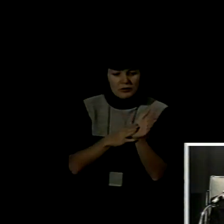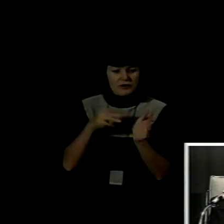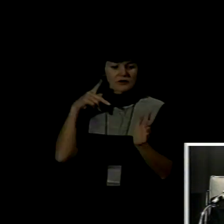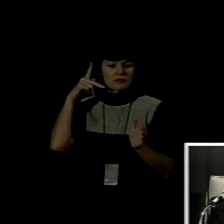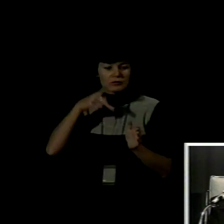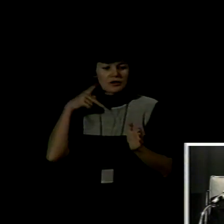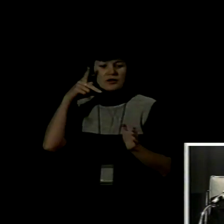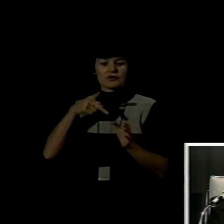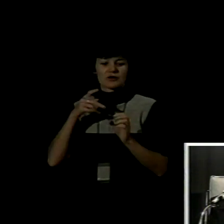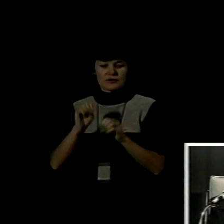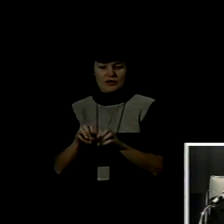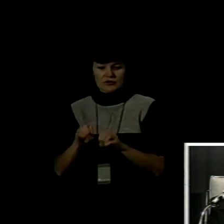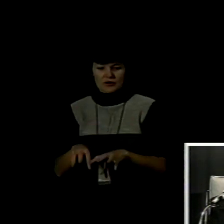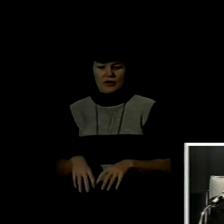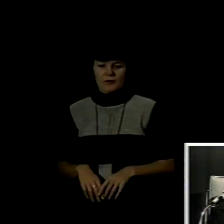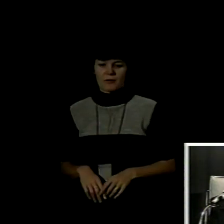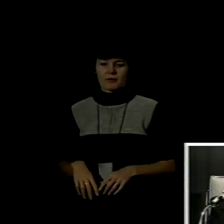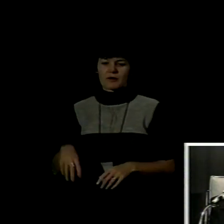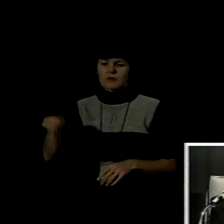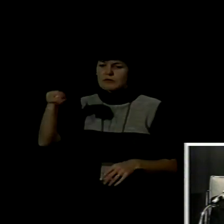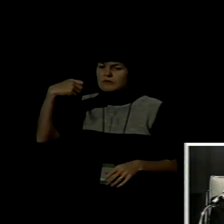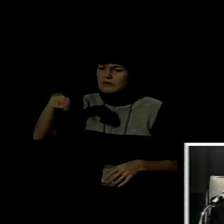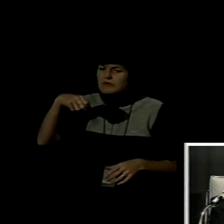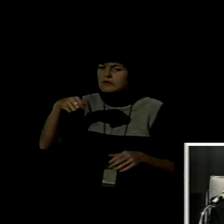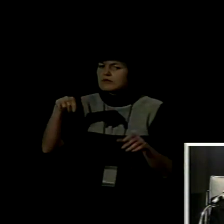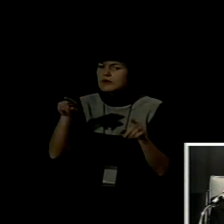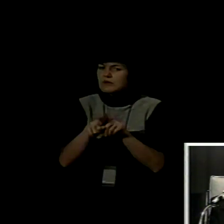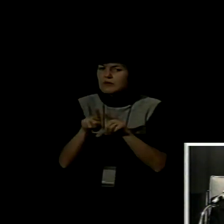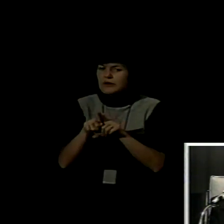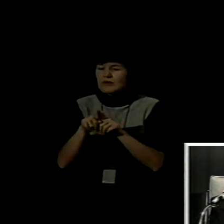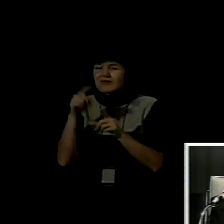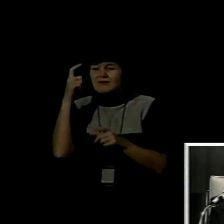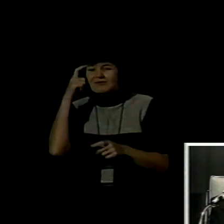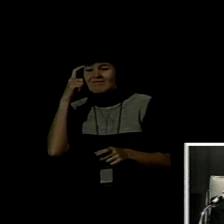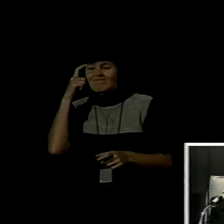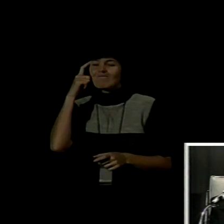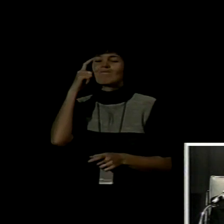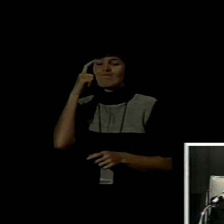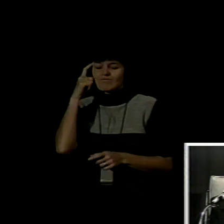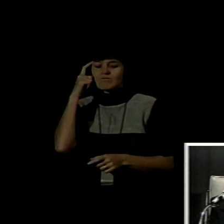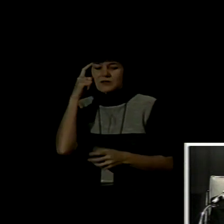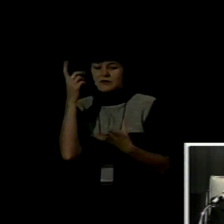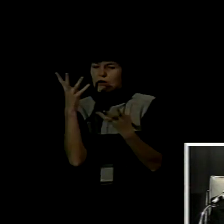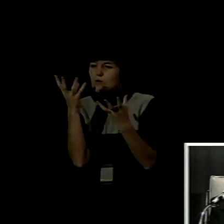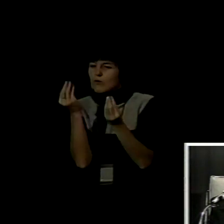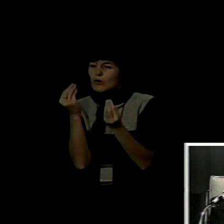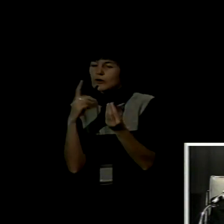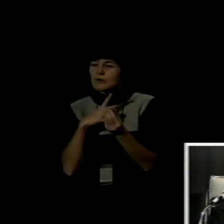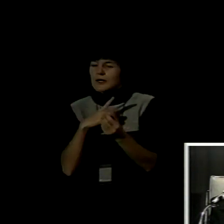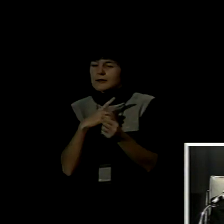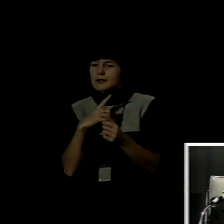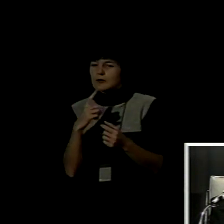y la derivación hacia un conjunto de orientaciones para la construcción de propuestas